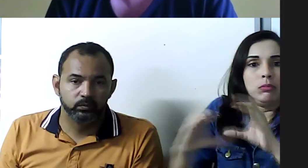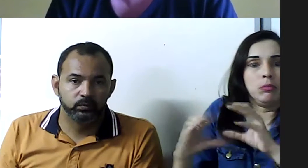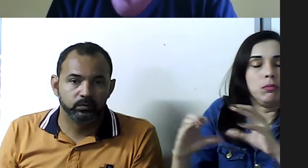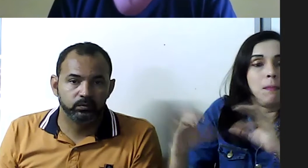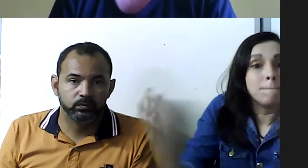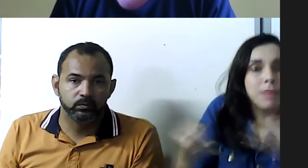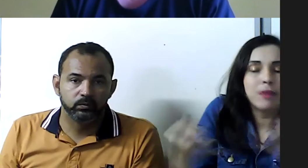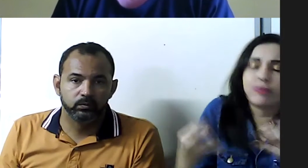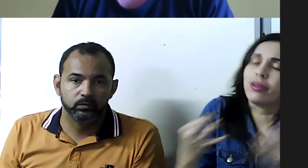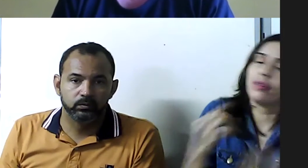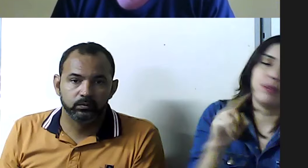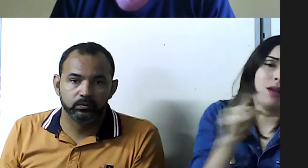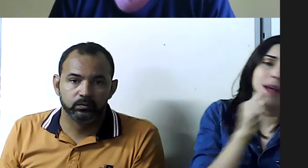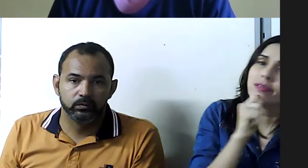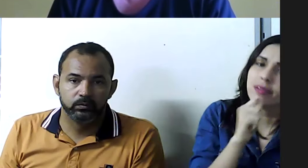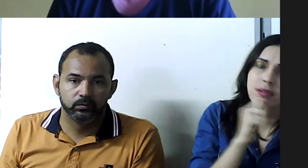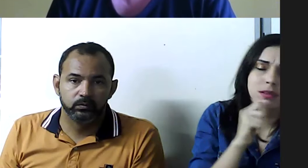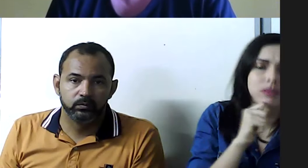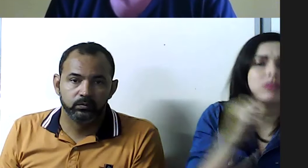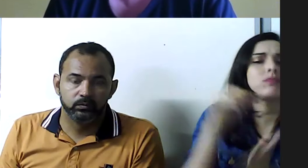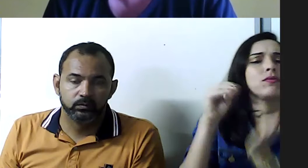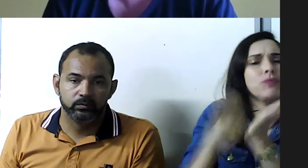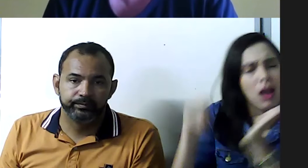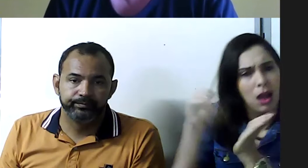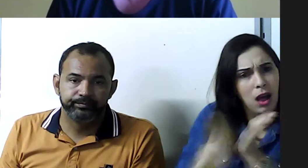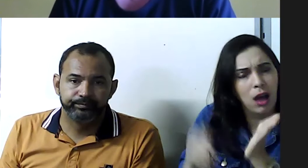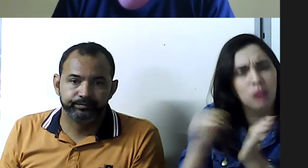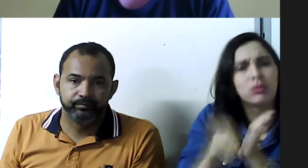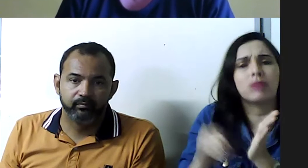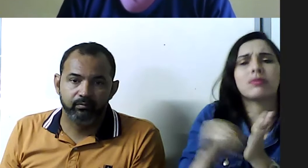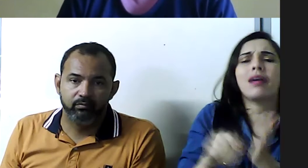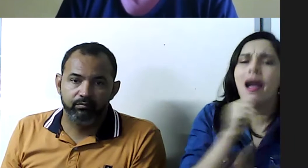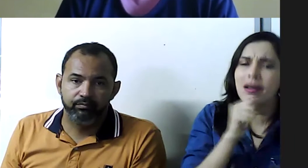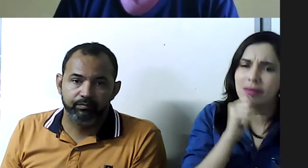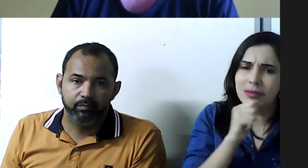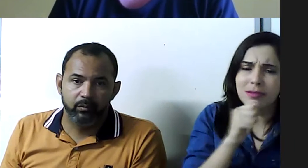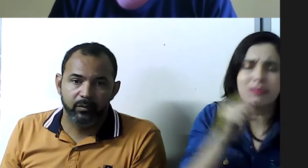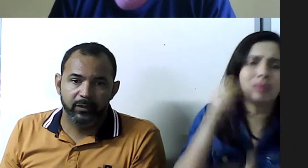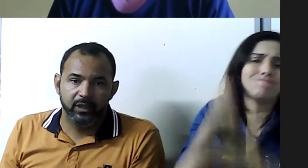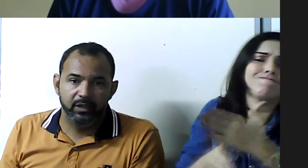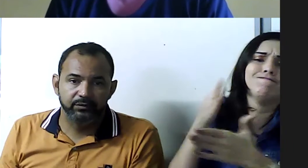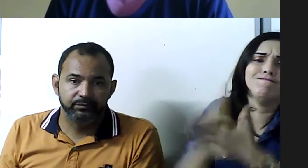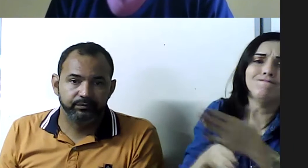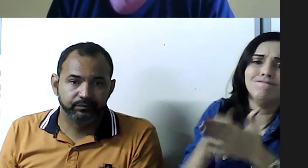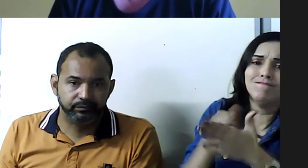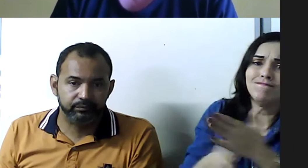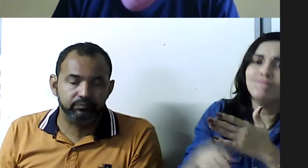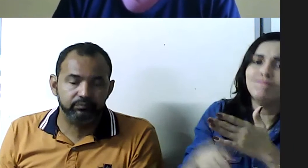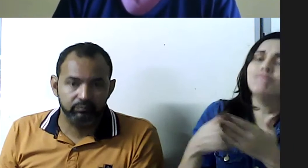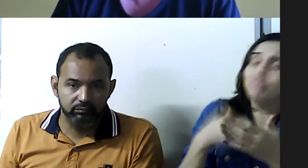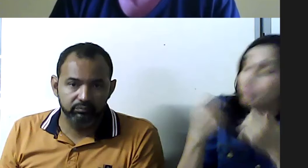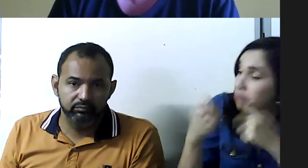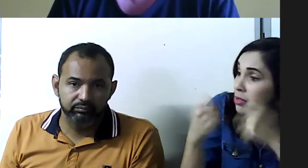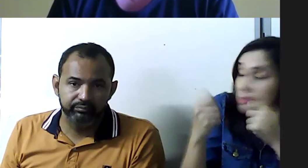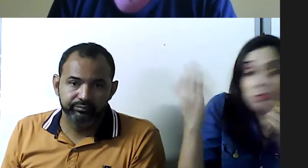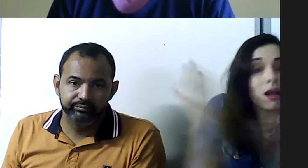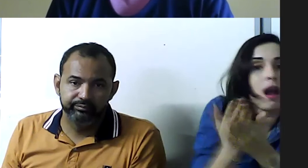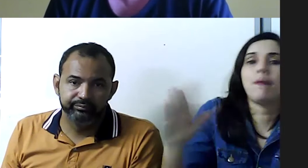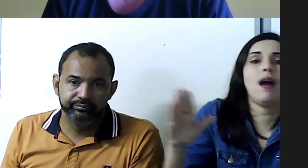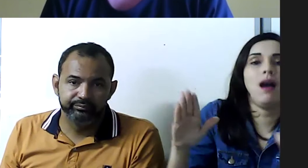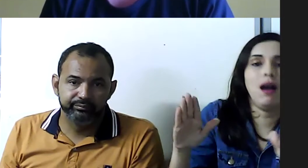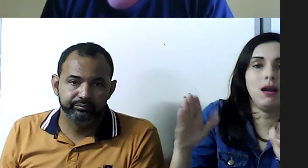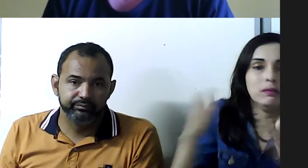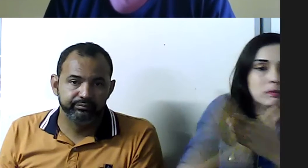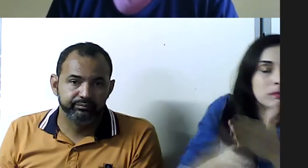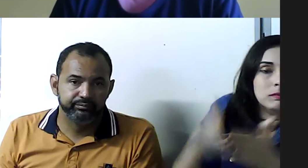pronto a questão da comunicação, não está 100%, ainda falta bastante, vários lugares, nós temos que continuar